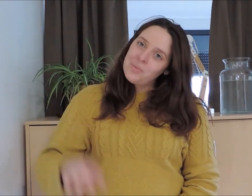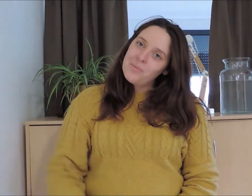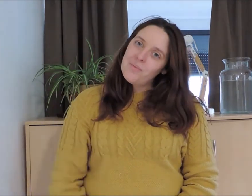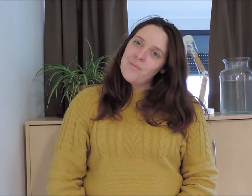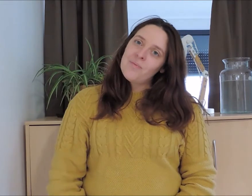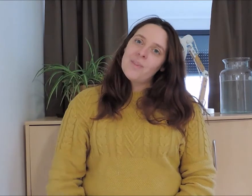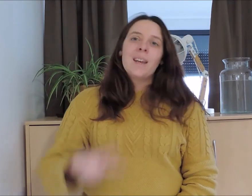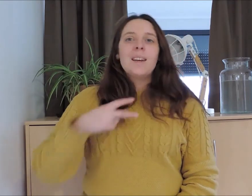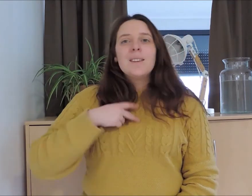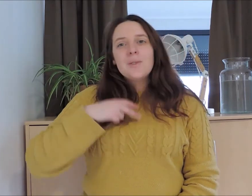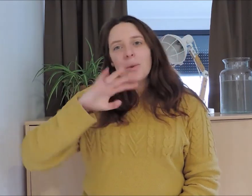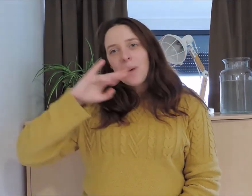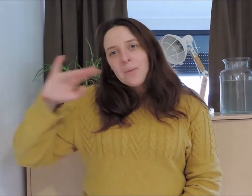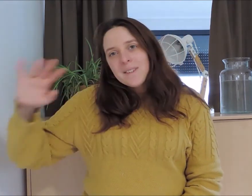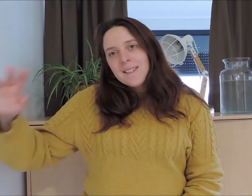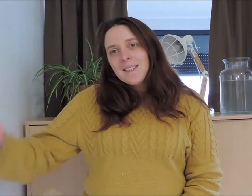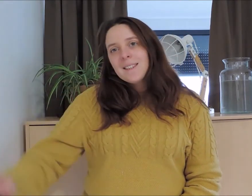sur ma comptine